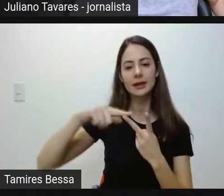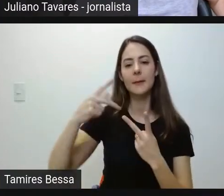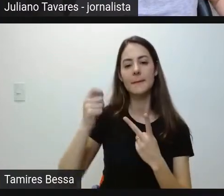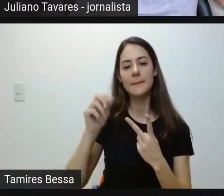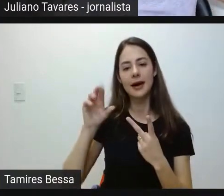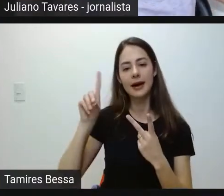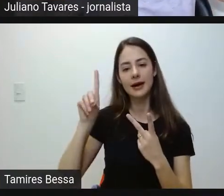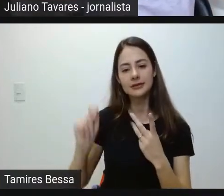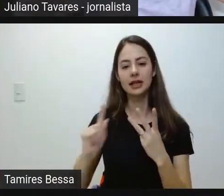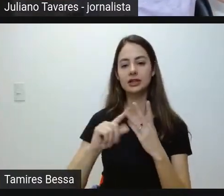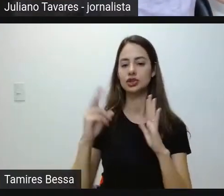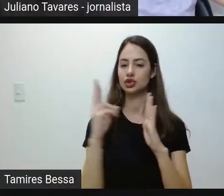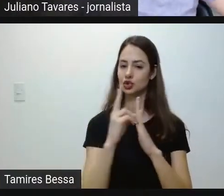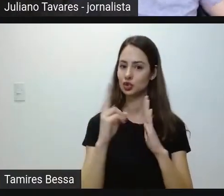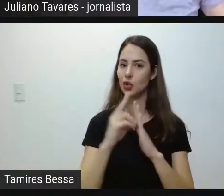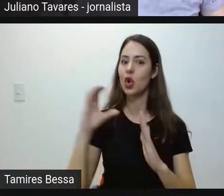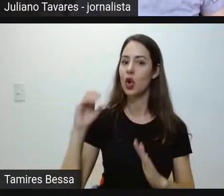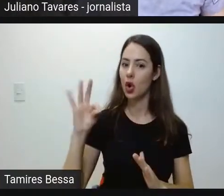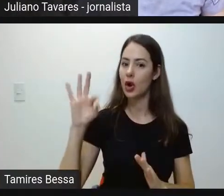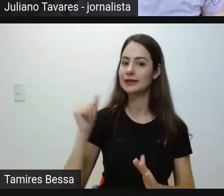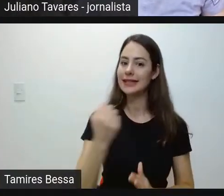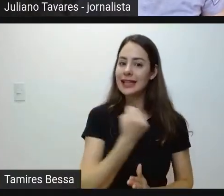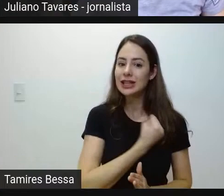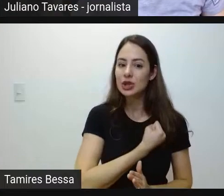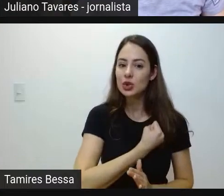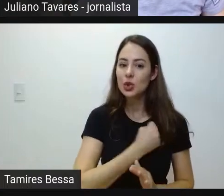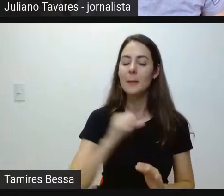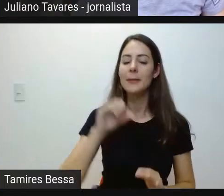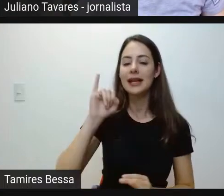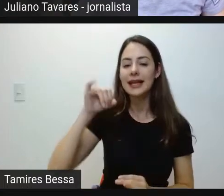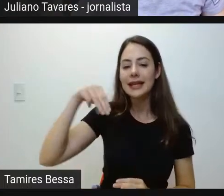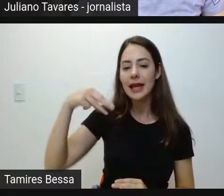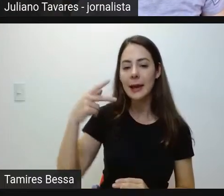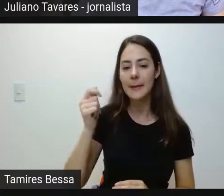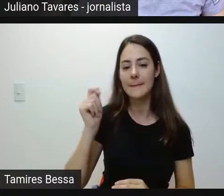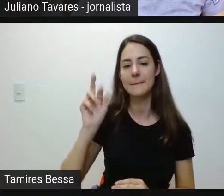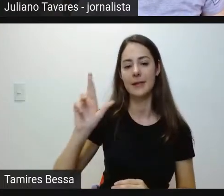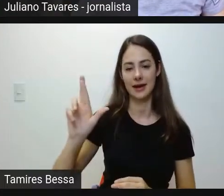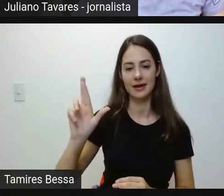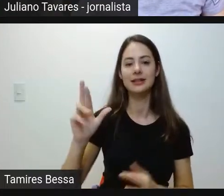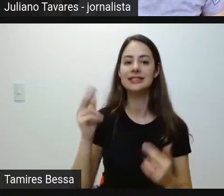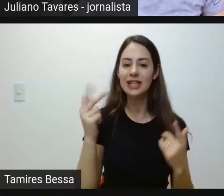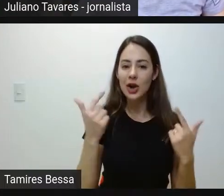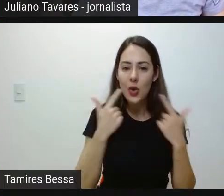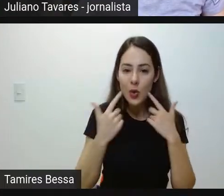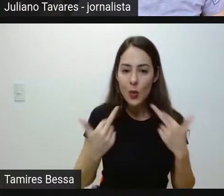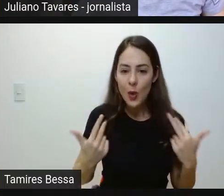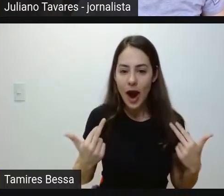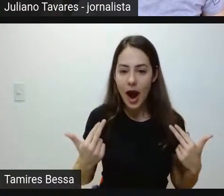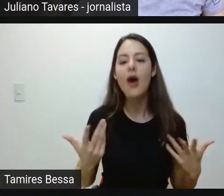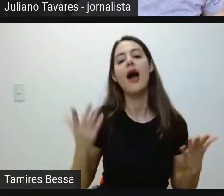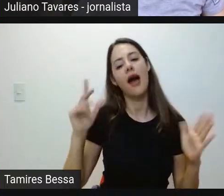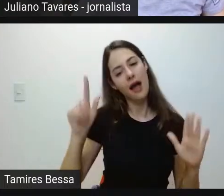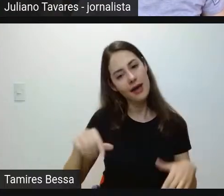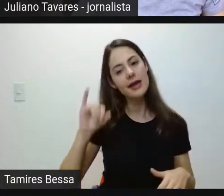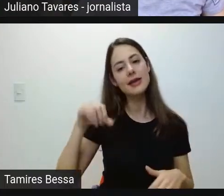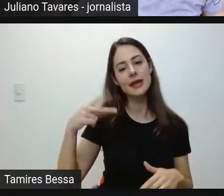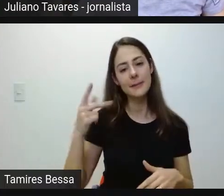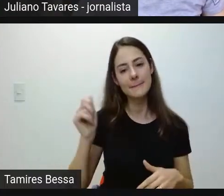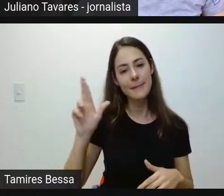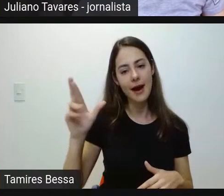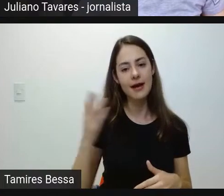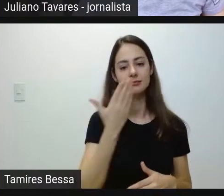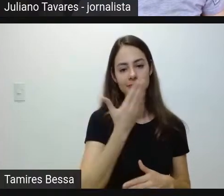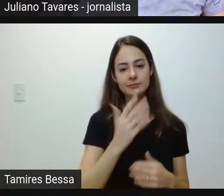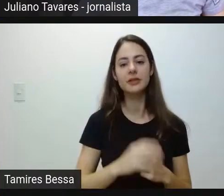indígenas, a cota tem um número ímpar, tá? Se for assim, como eu, cota tem número ímpar. Quem tem cota